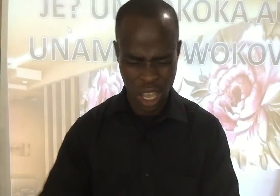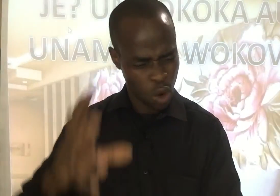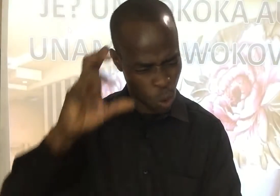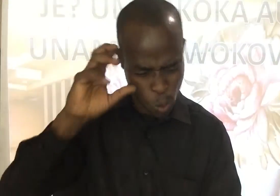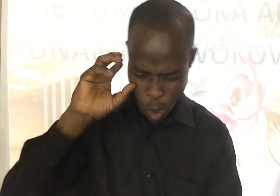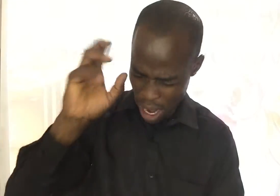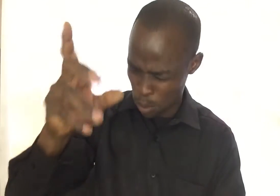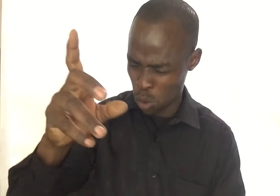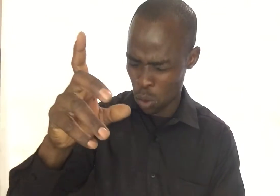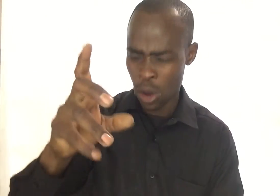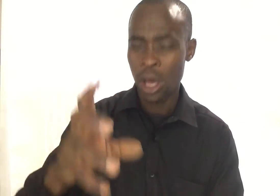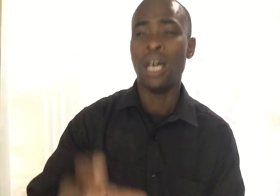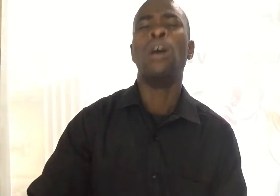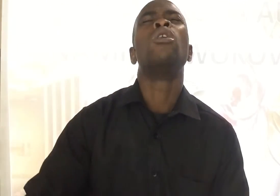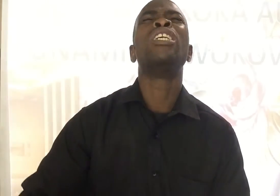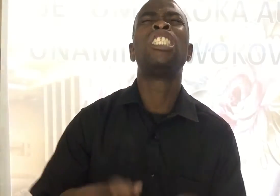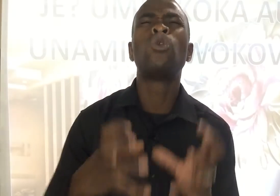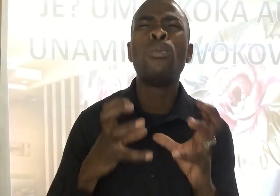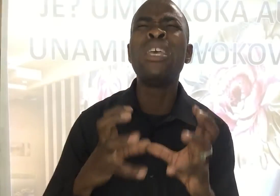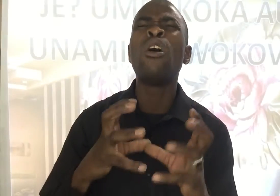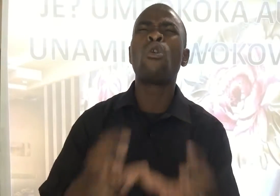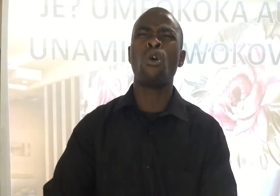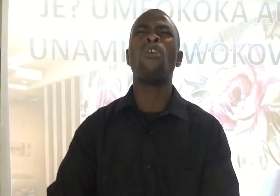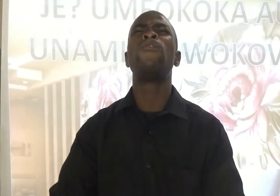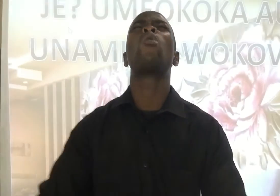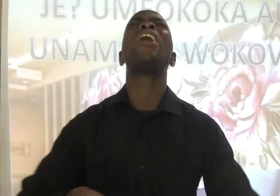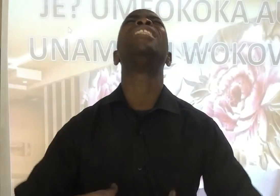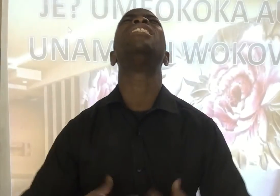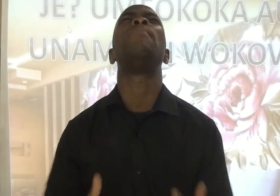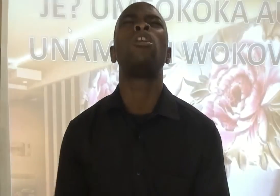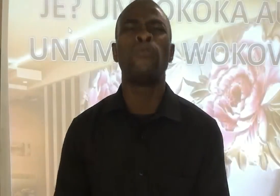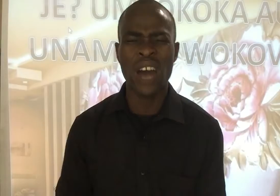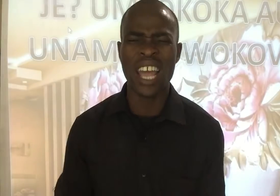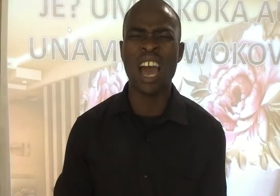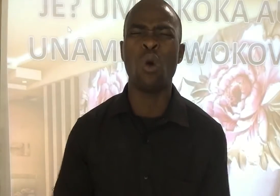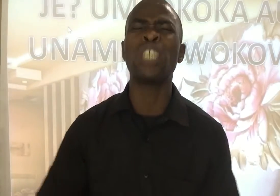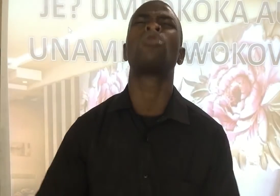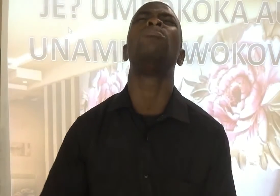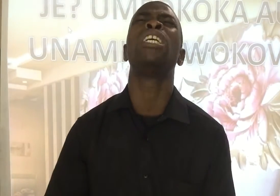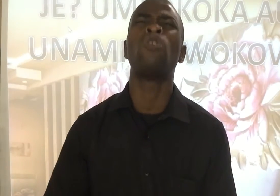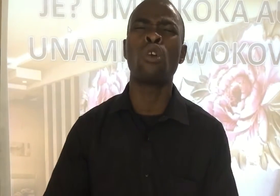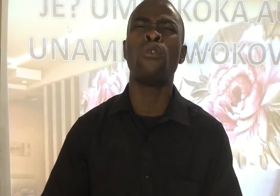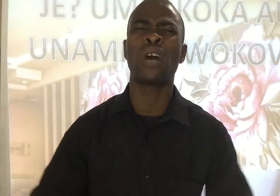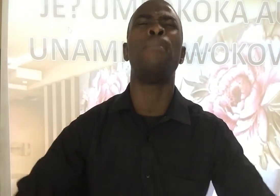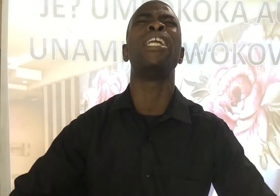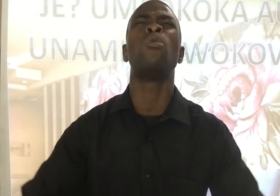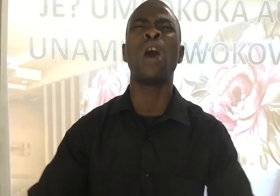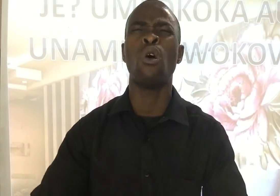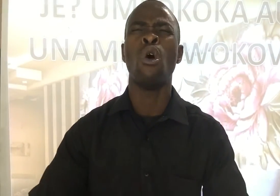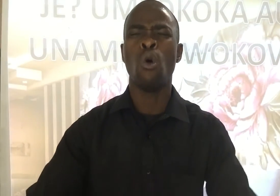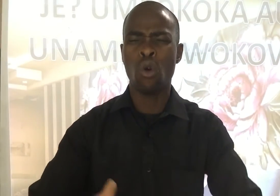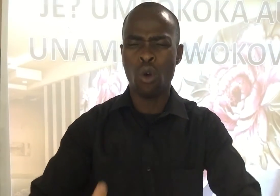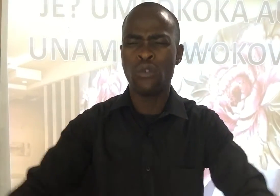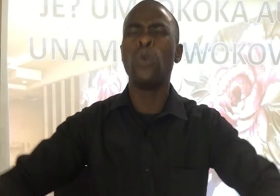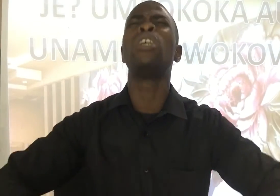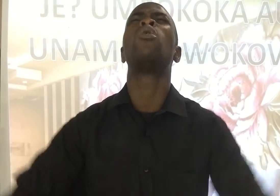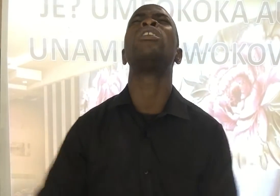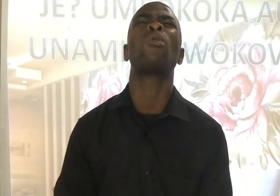kumuona mungu Wasitumie wokofu kwajiri ya manufaya Wasitumie wokofu kama ni wawo Wokofu ulikuja